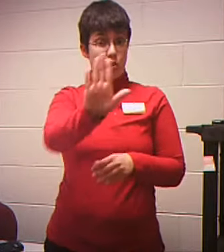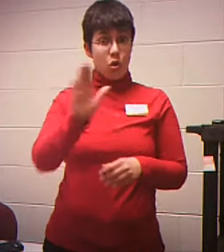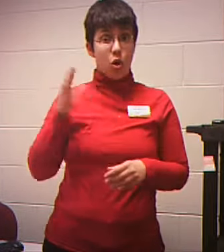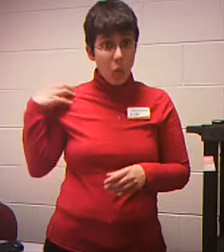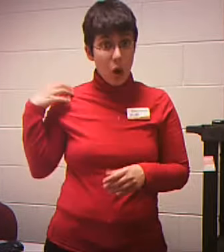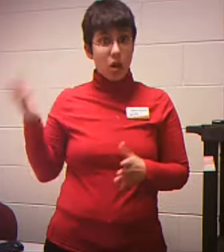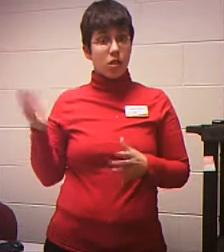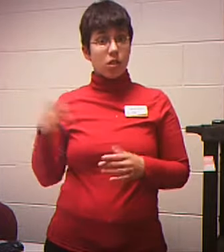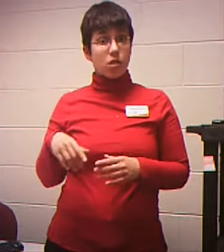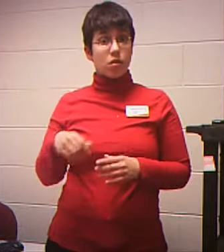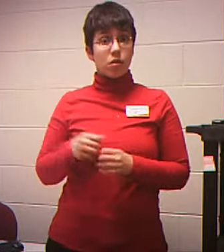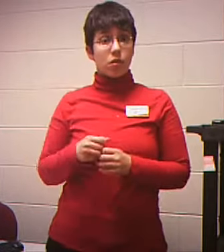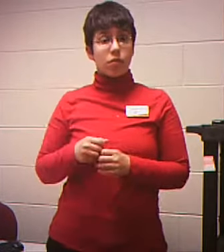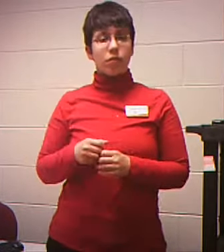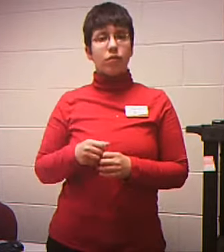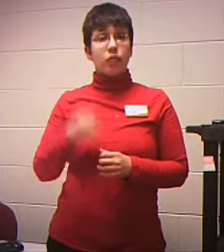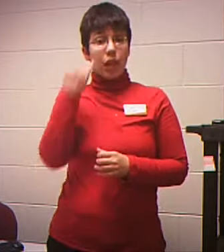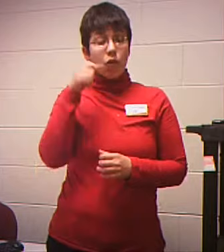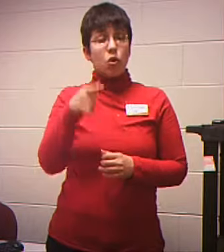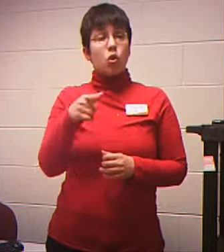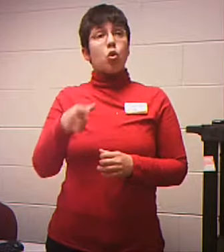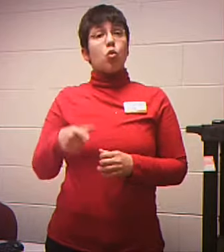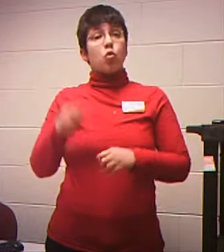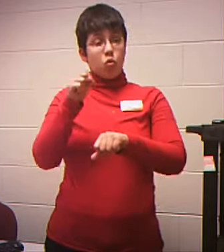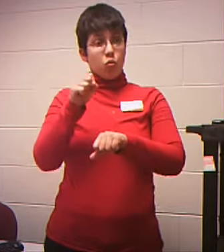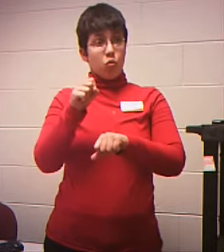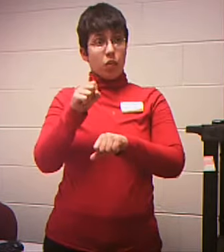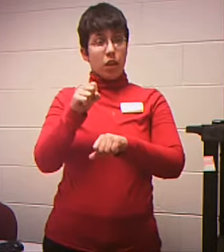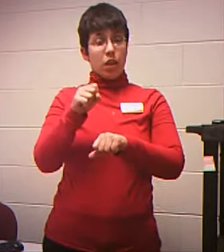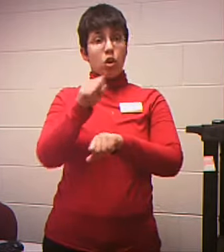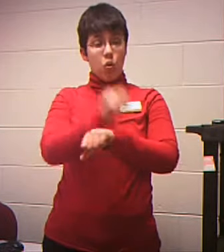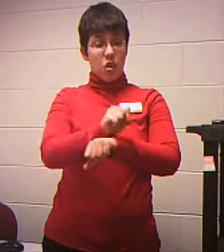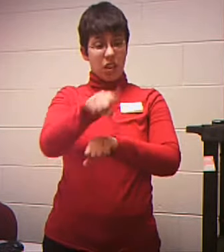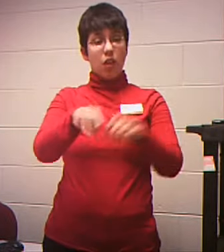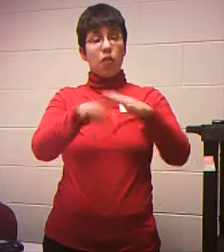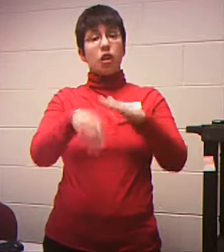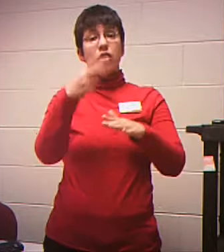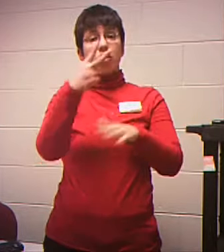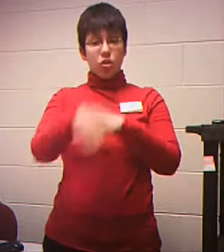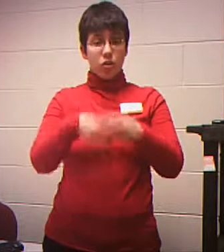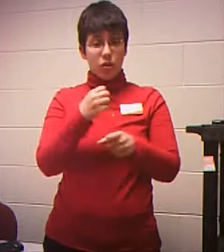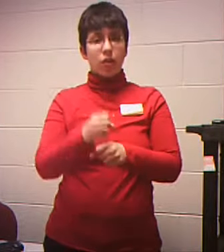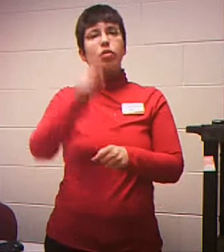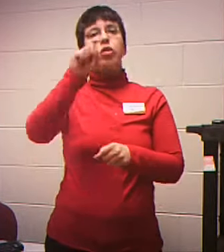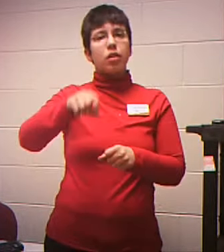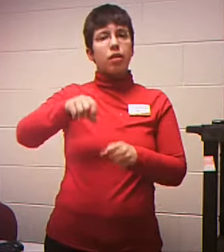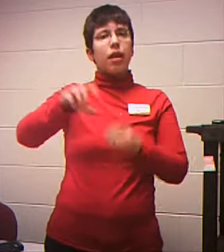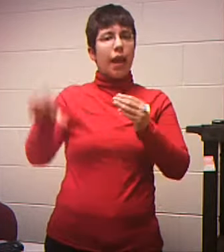At your current address For less than two years Then you'll need to put Where